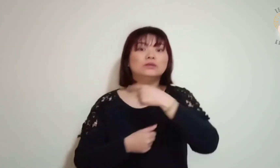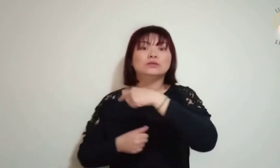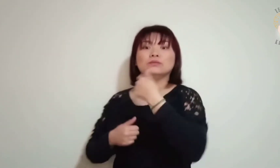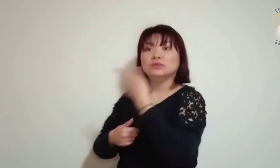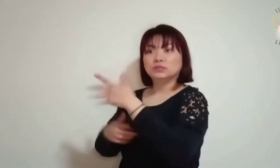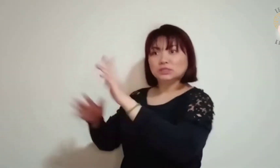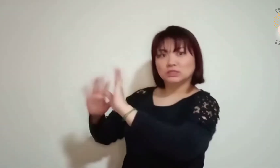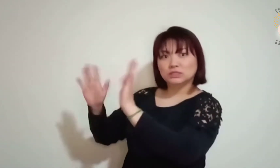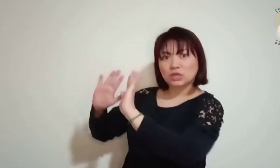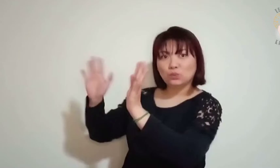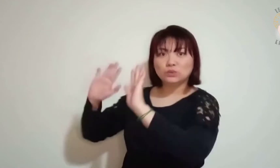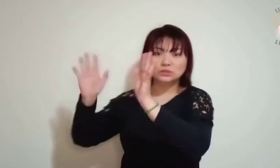multidão